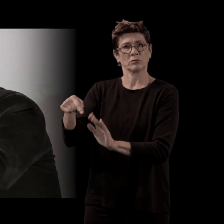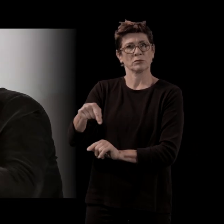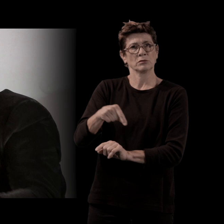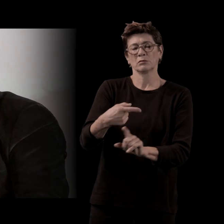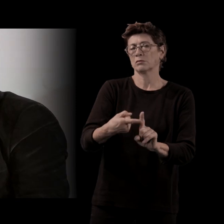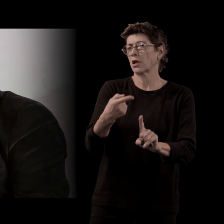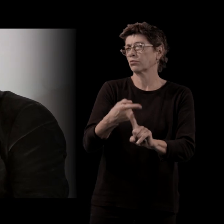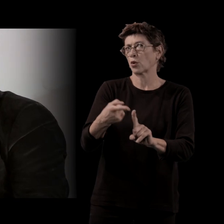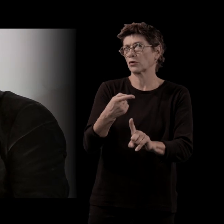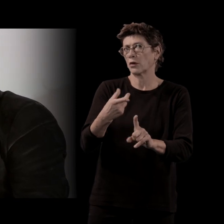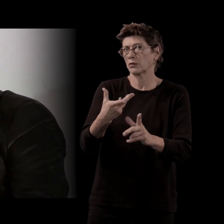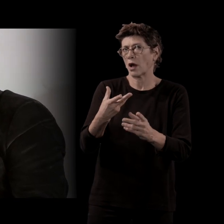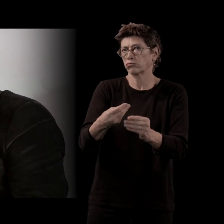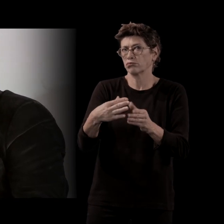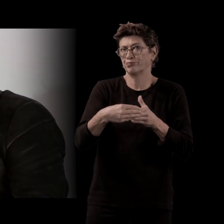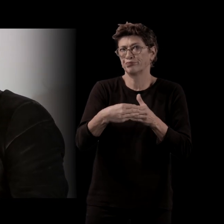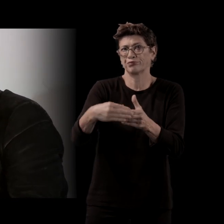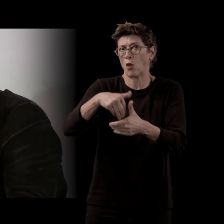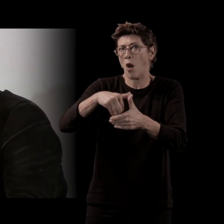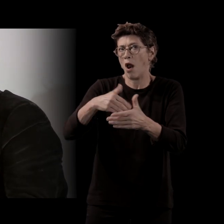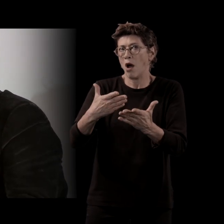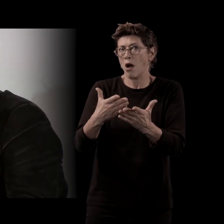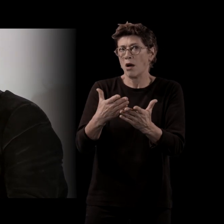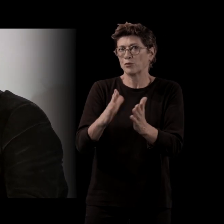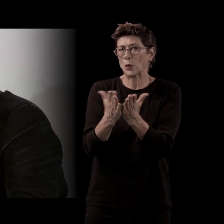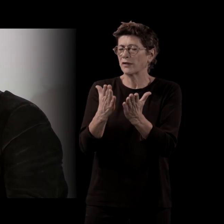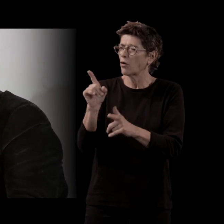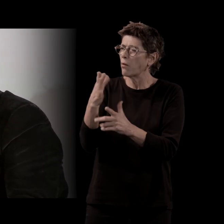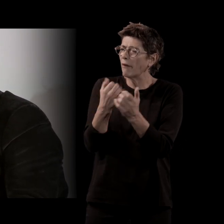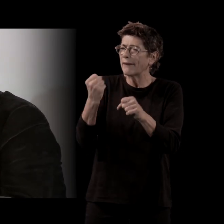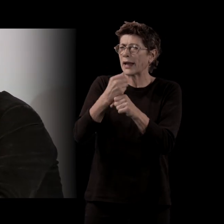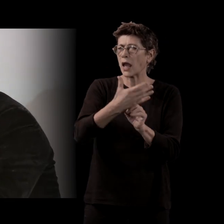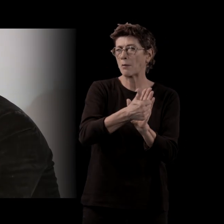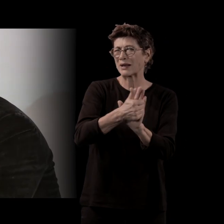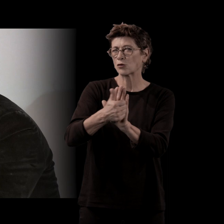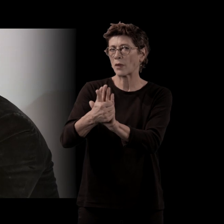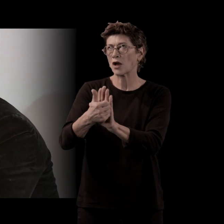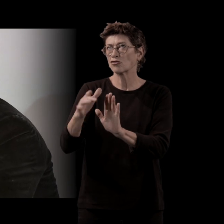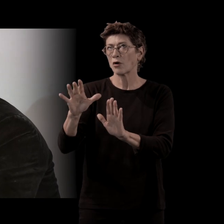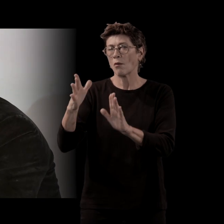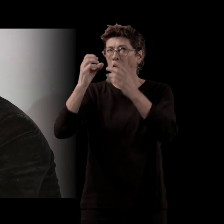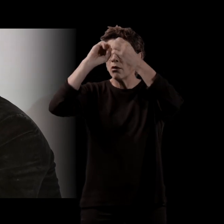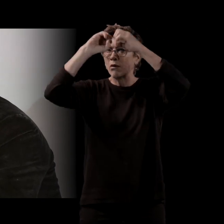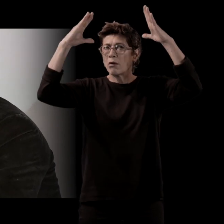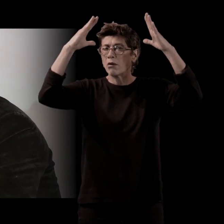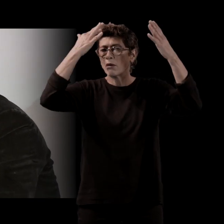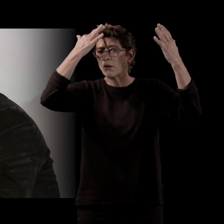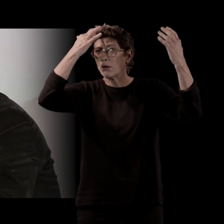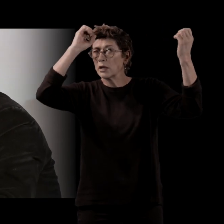monde. Est-ce que vous les avez conçus d'une certaine manière ? Vous les avez créés, imaginez déjà en